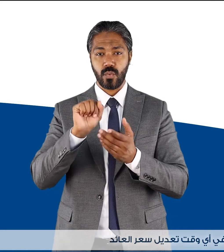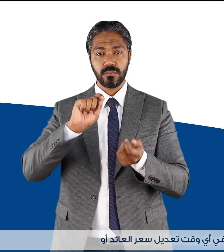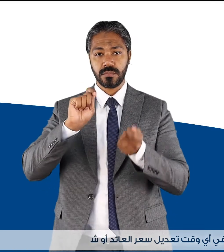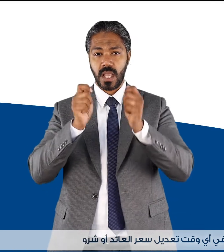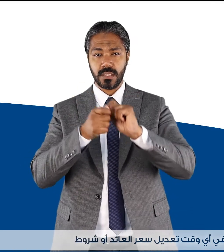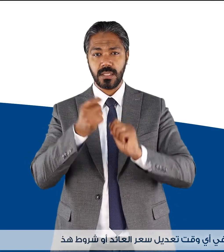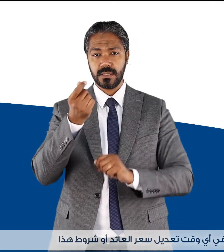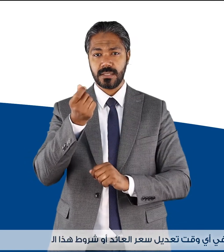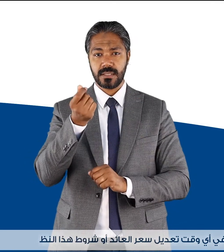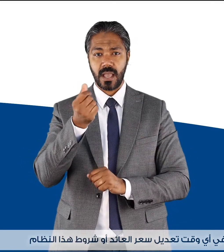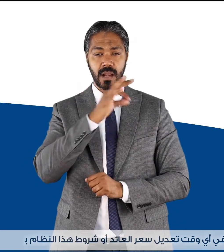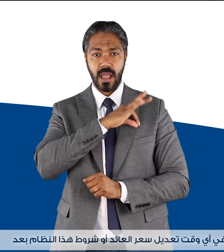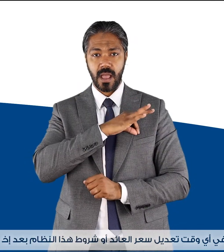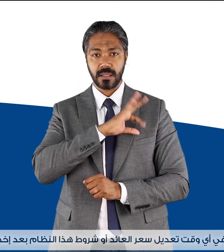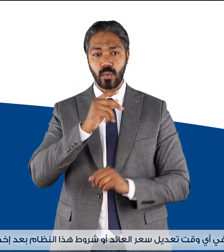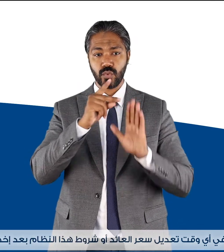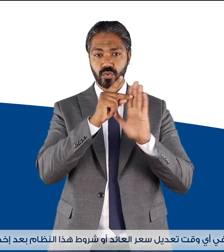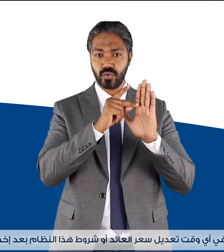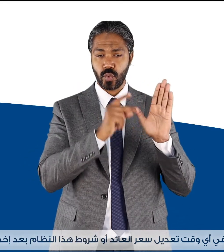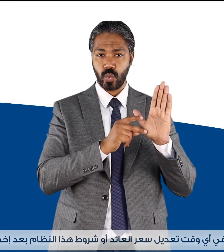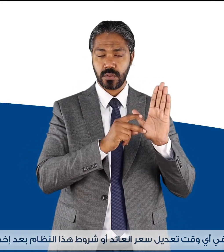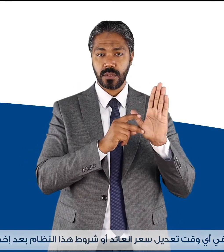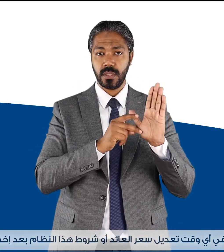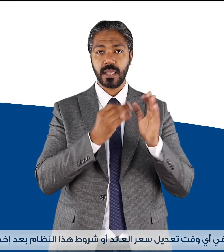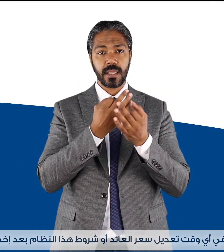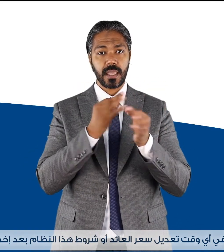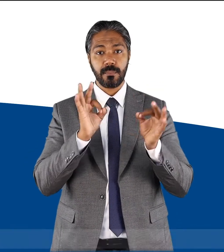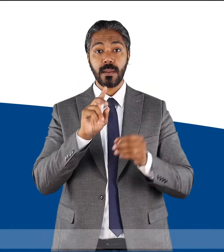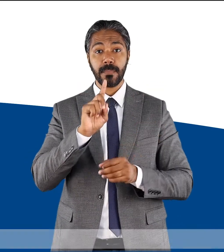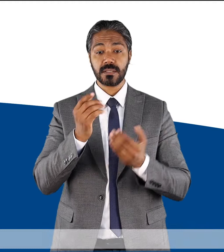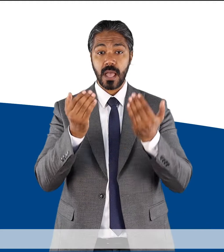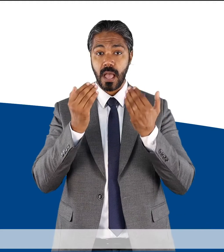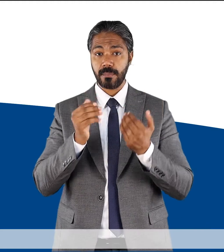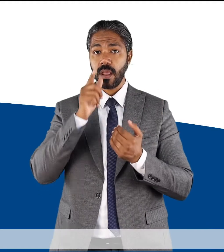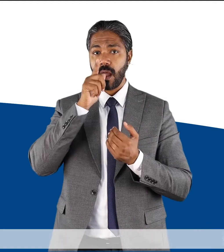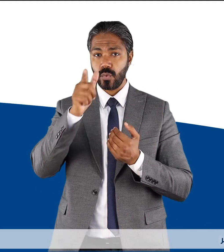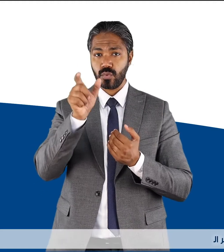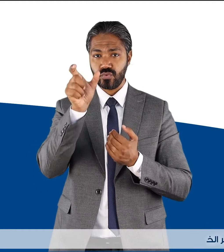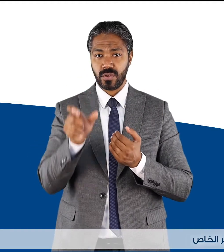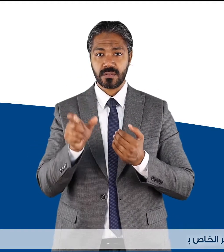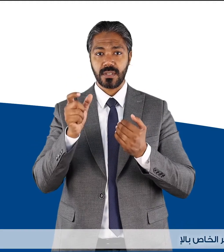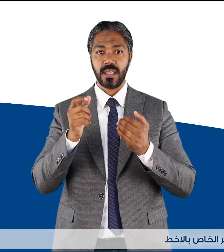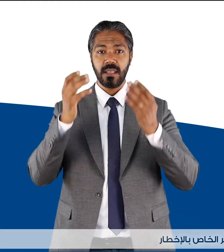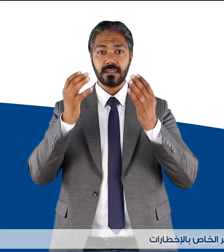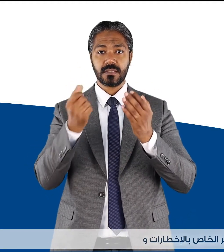العائد أو شروط هذا النظام بعد إختار العميل وفقاً للبند العاشر الخاص بالإختارات